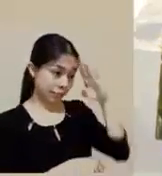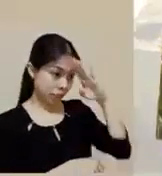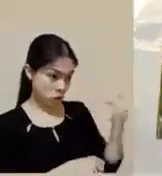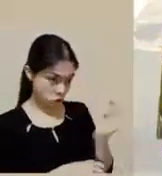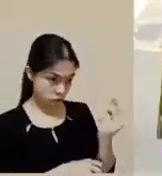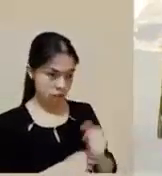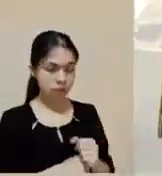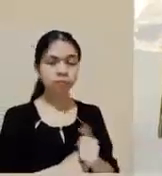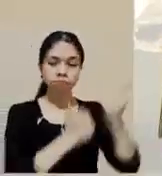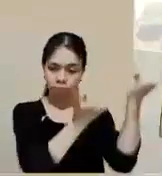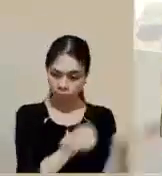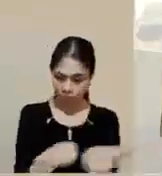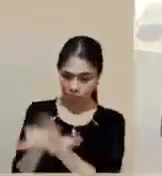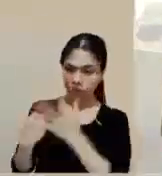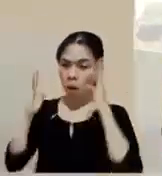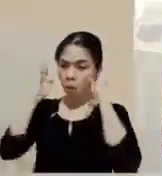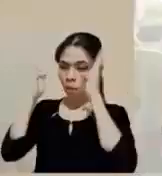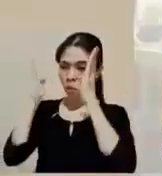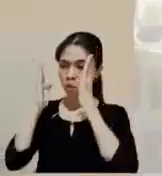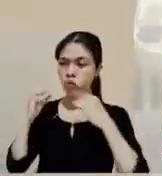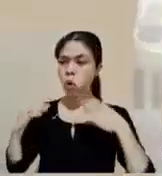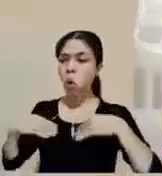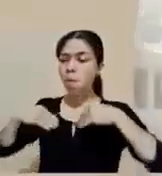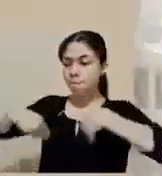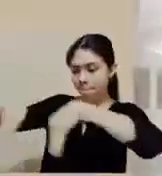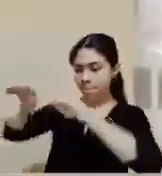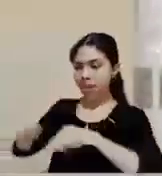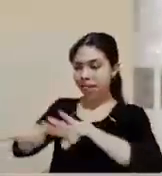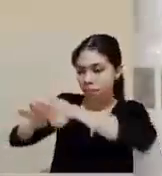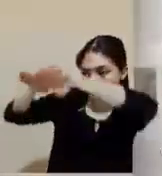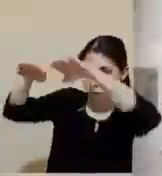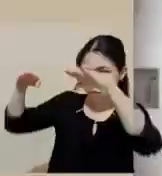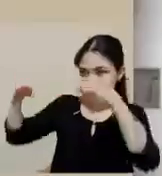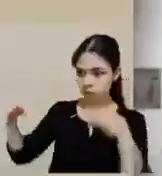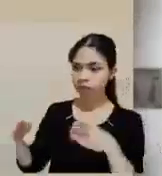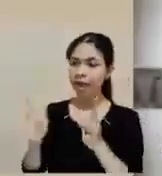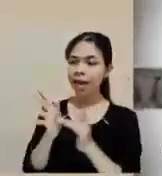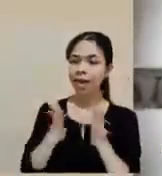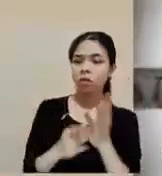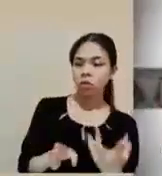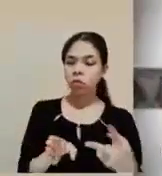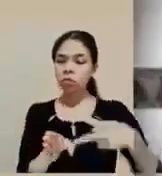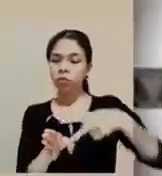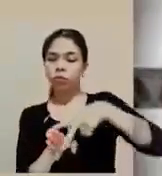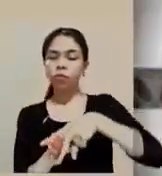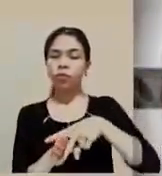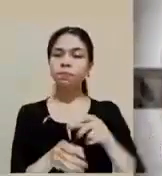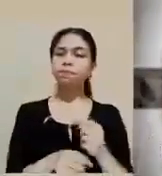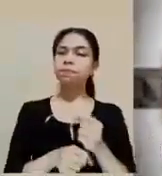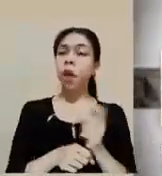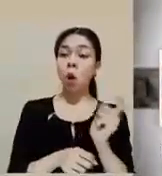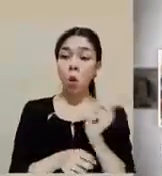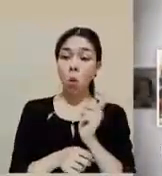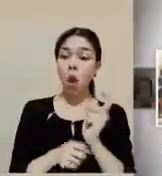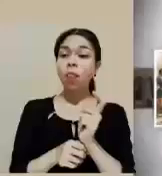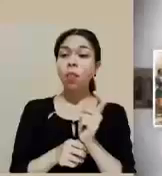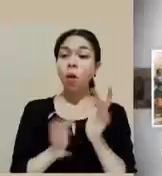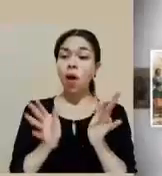necesita. Se llevaron pues el burro, le echaron encima los mantos e hicieron que Jesús montara en él.